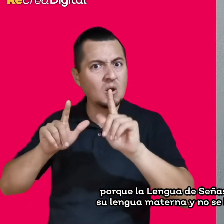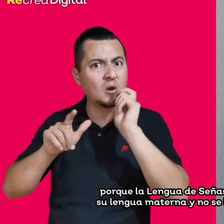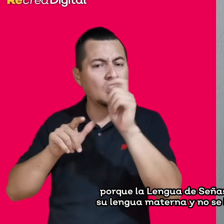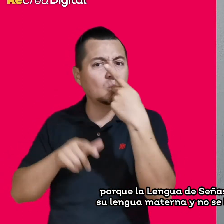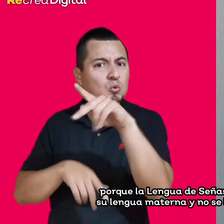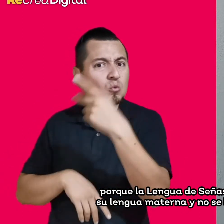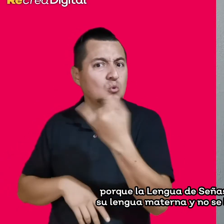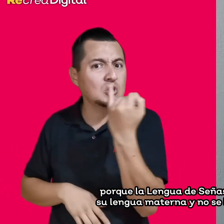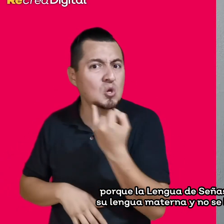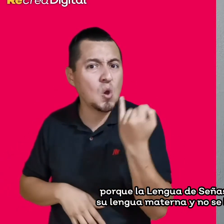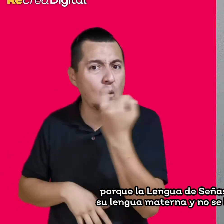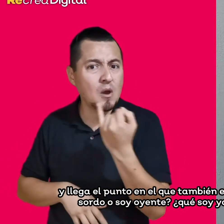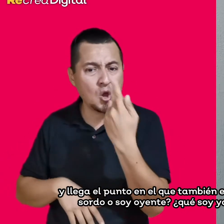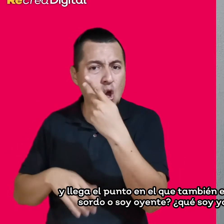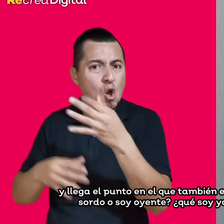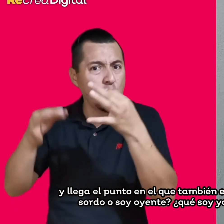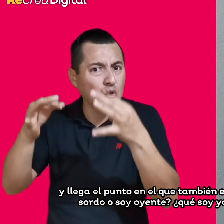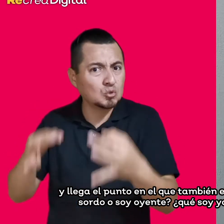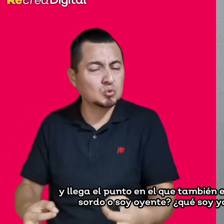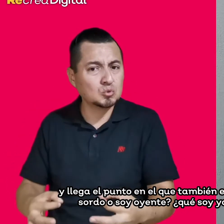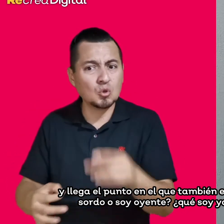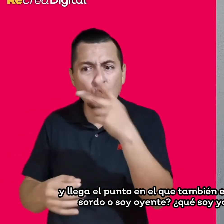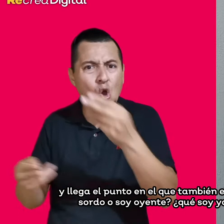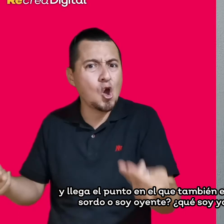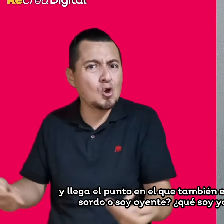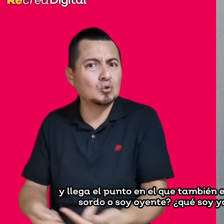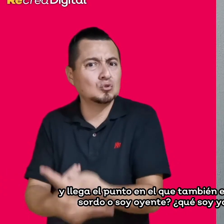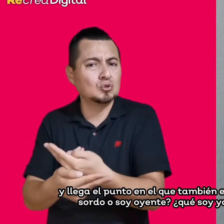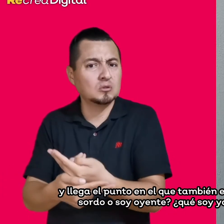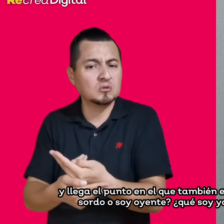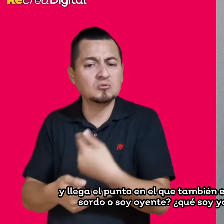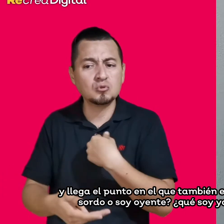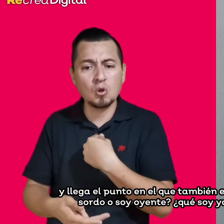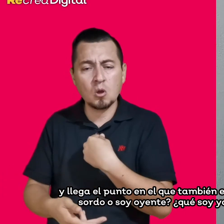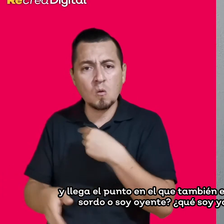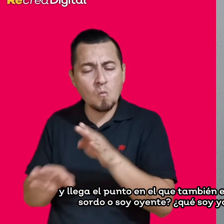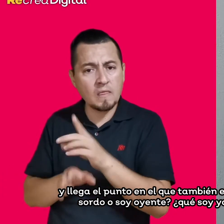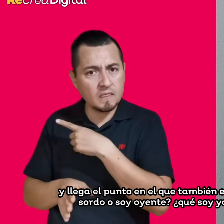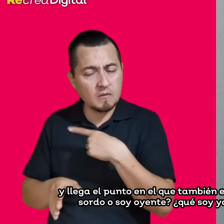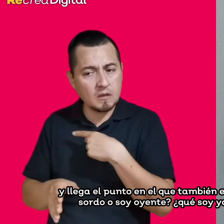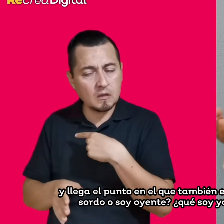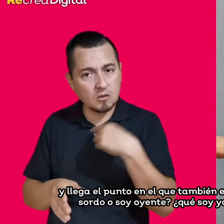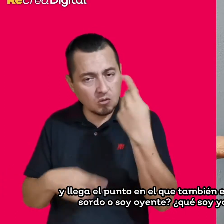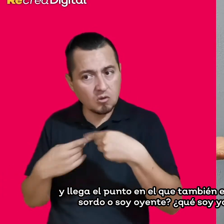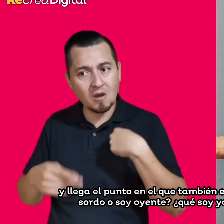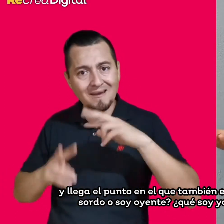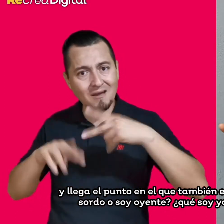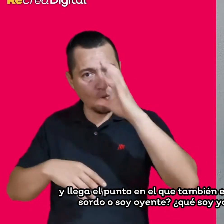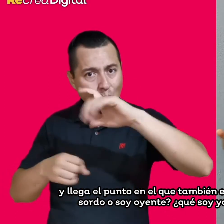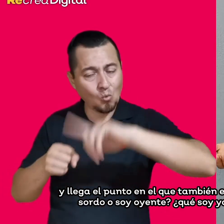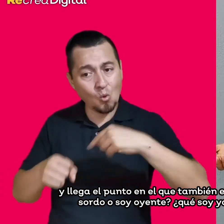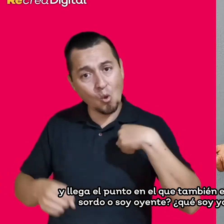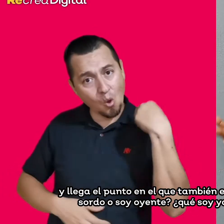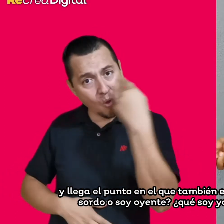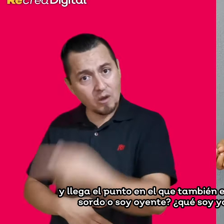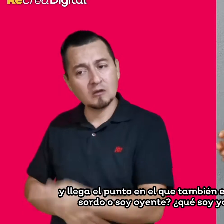permitiendo. sea, llega el punto en el que también ellos mismos se sienten como que o soy sordo o soy oyente, ¿qué